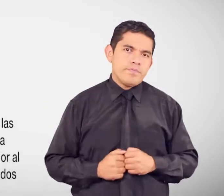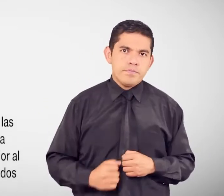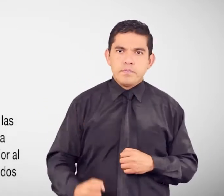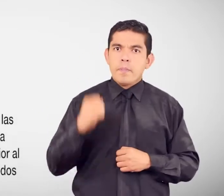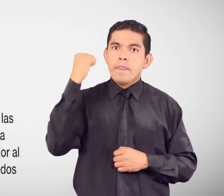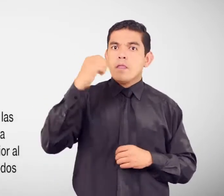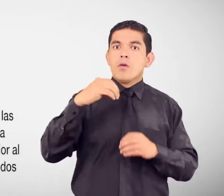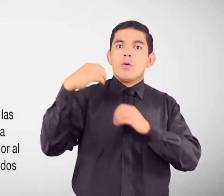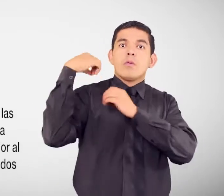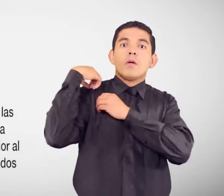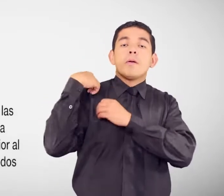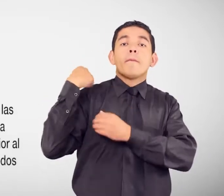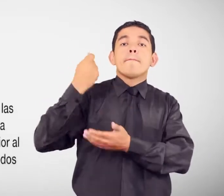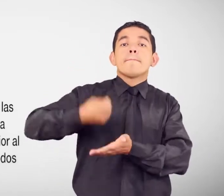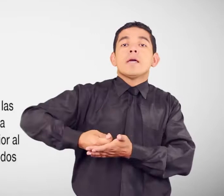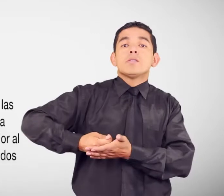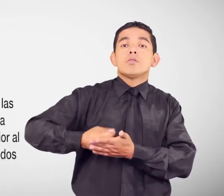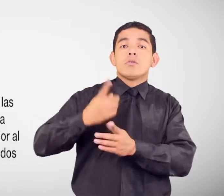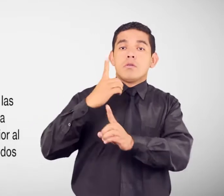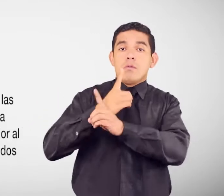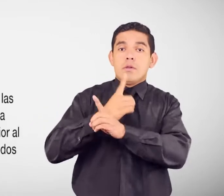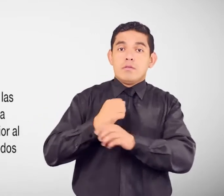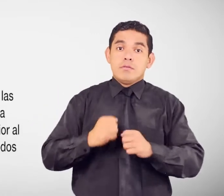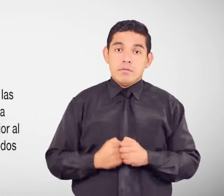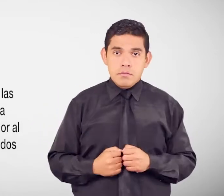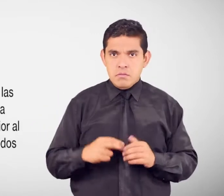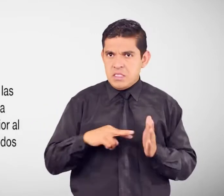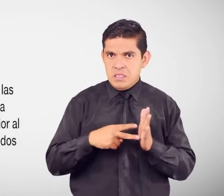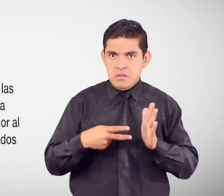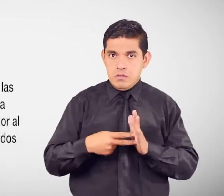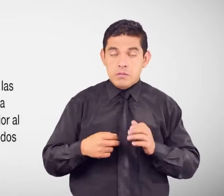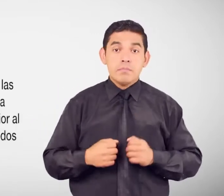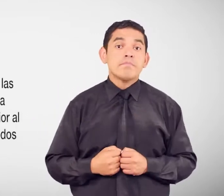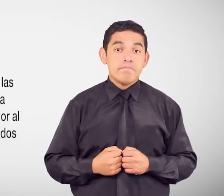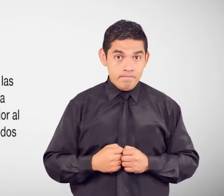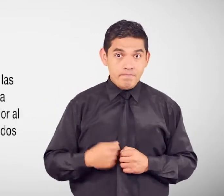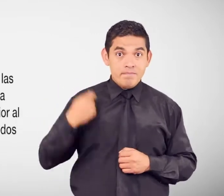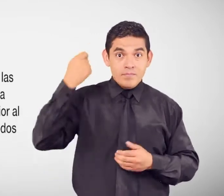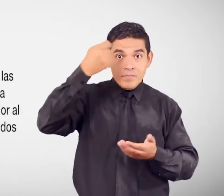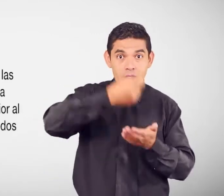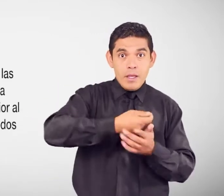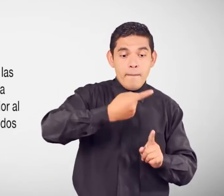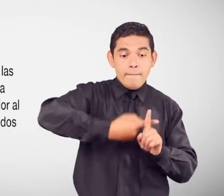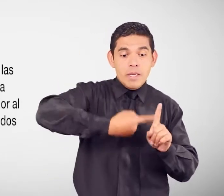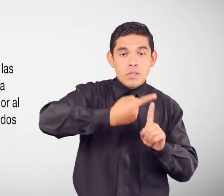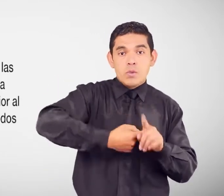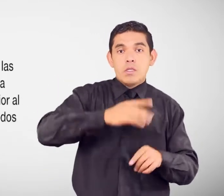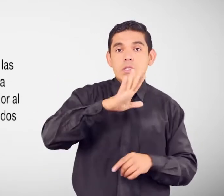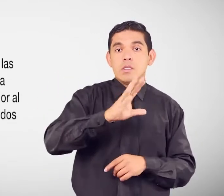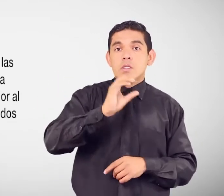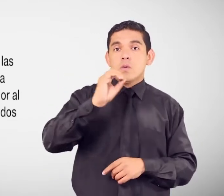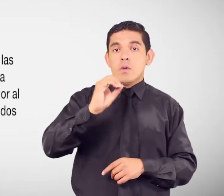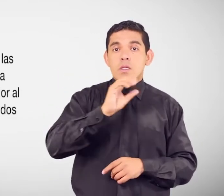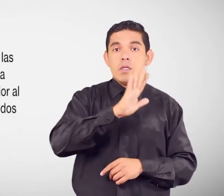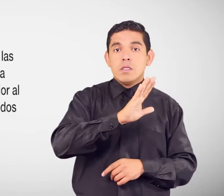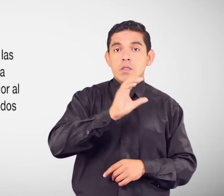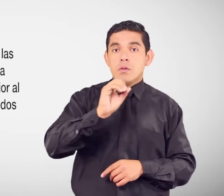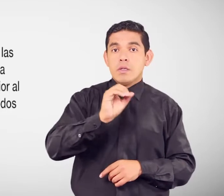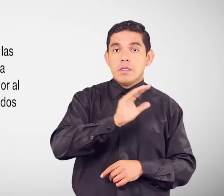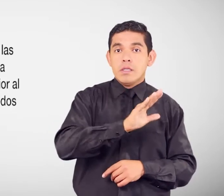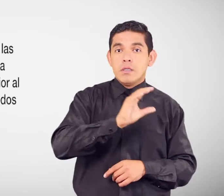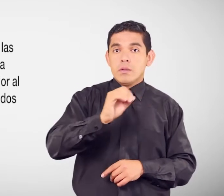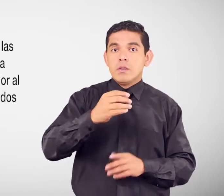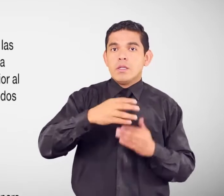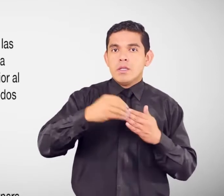Es la entrega mensual De 50 dólares A las personas Con discapacidad En extrema pobreza Con calificación Igual o superior